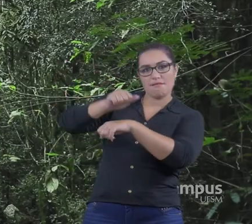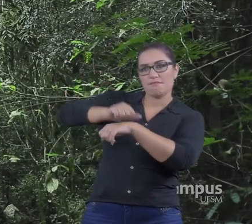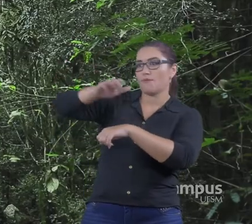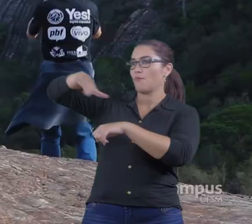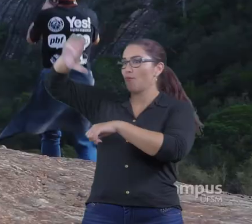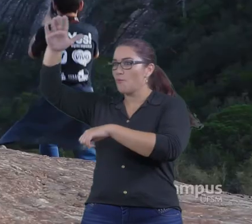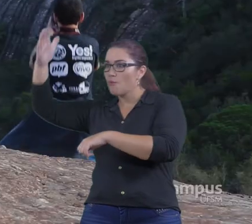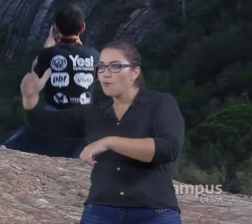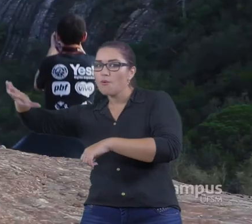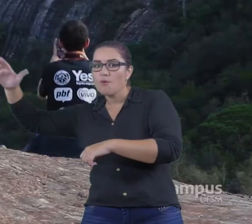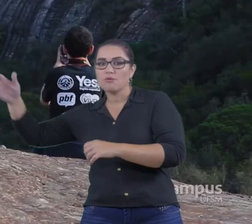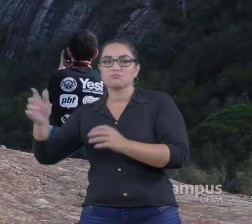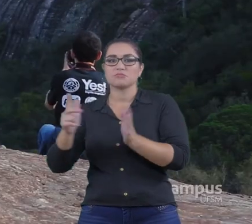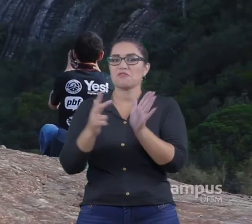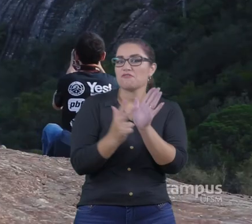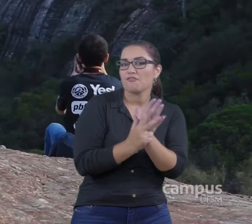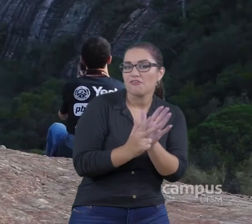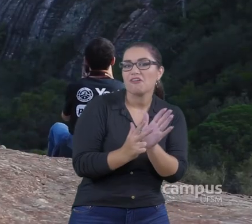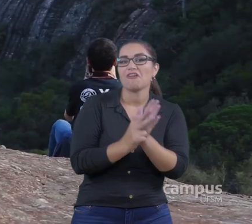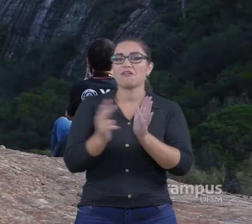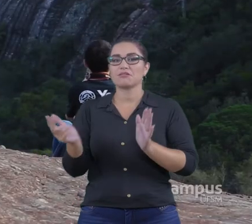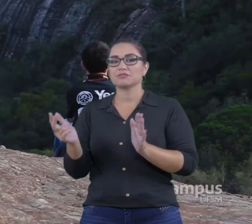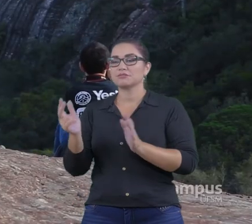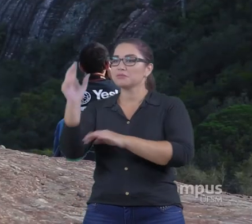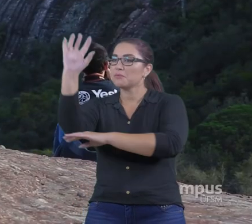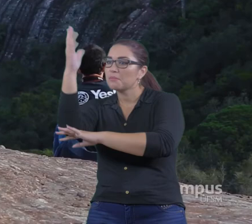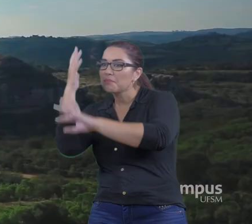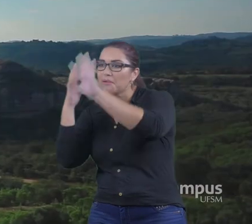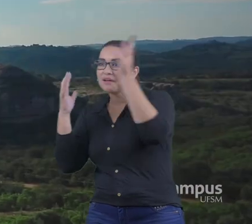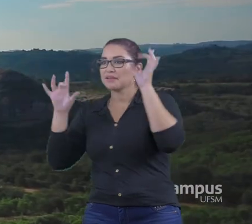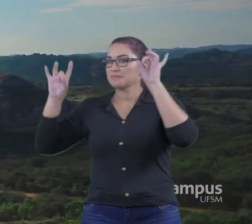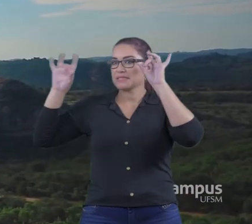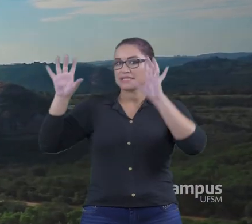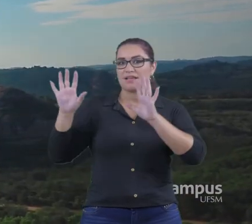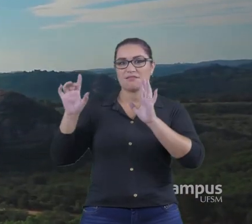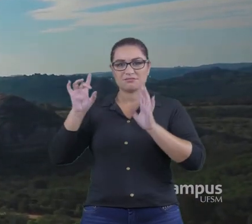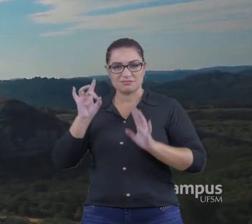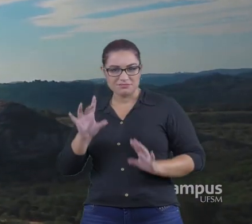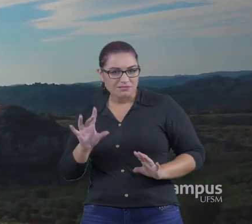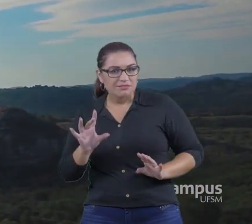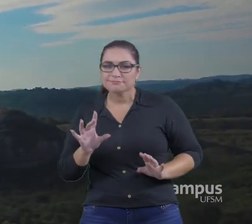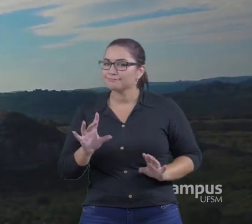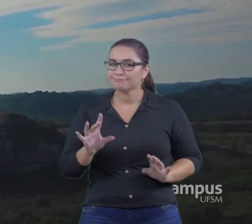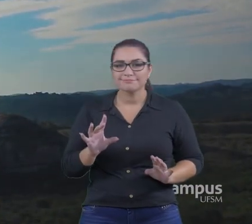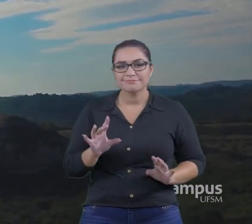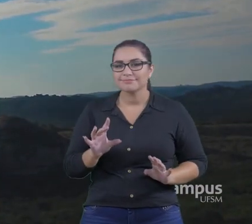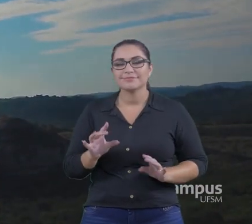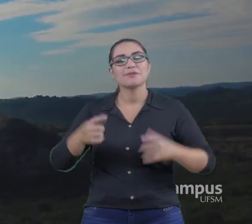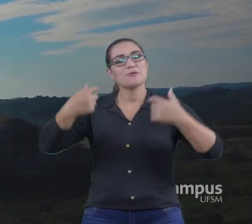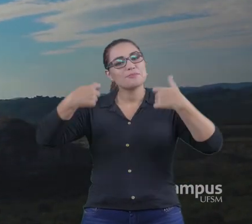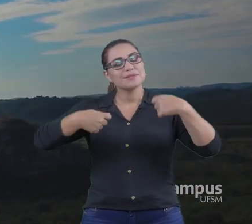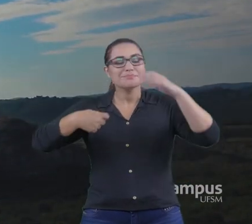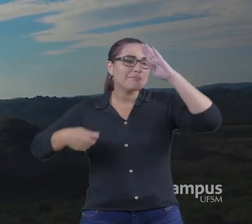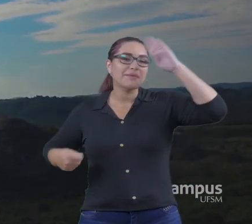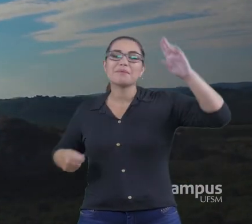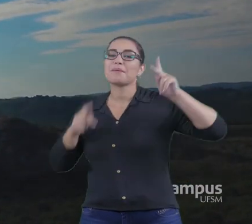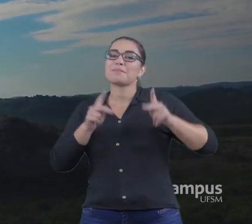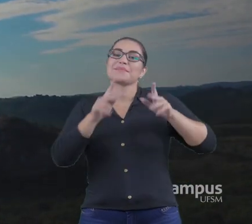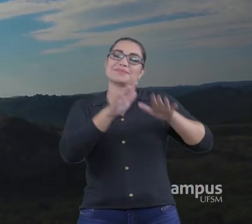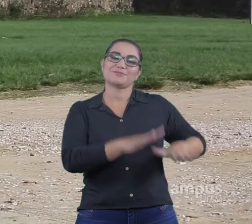Geoparque Não Um Geoparque Ele é constituído De pessoas Pessoas Pessoas Que conhecem O seu